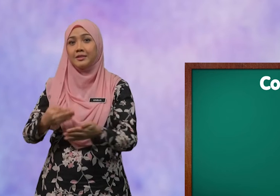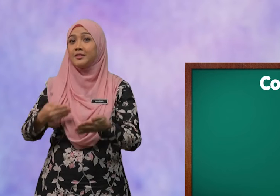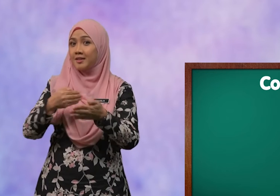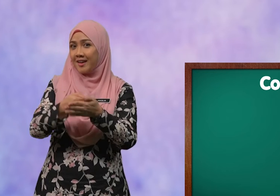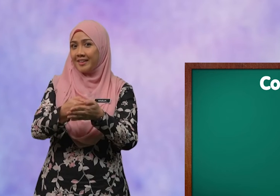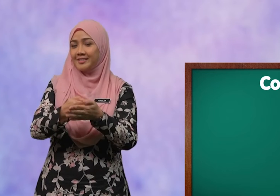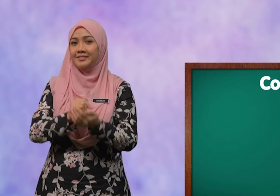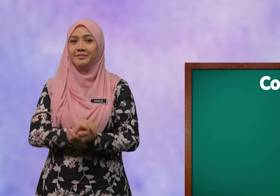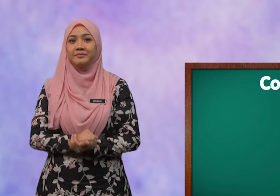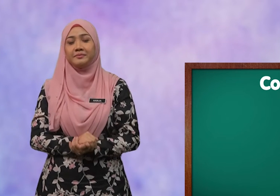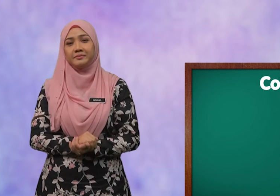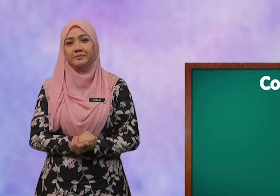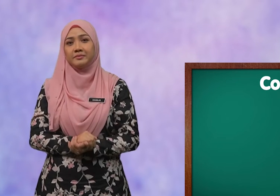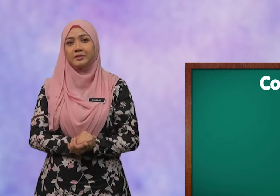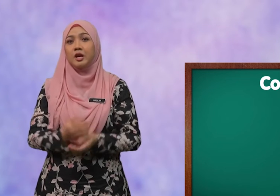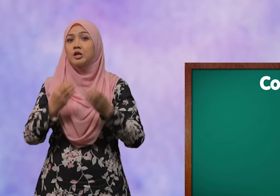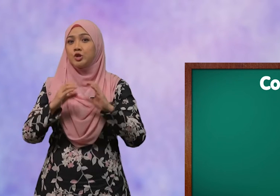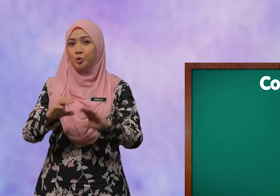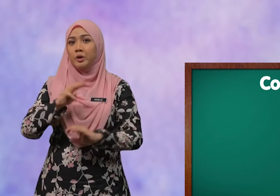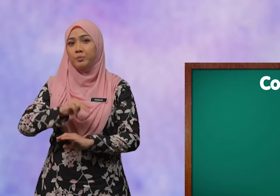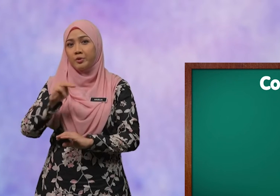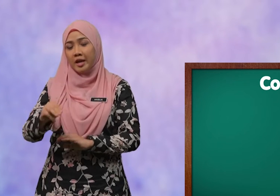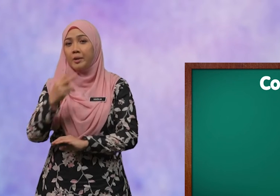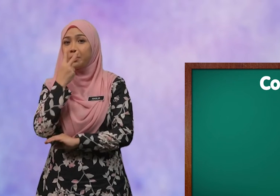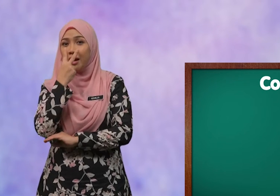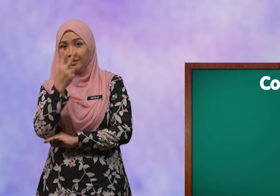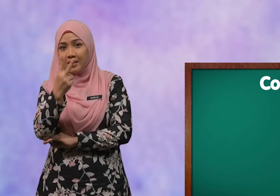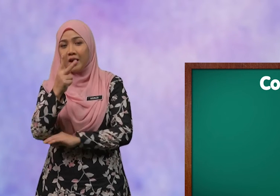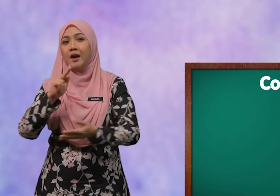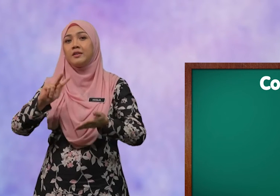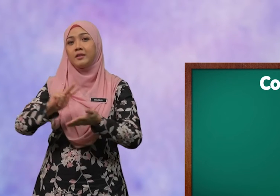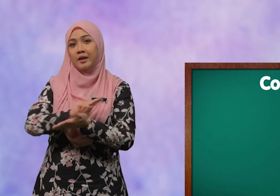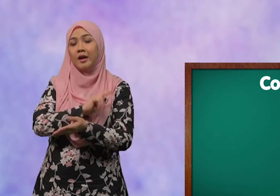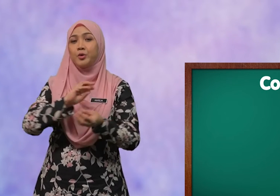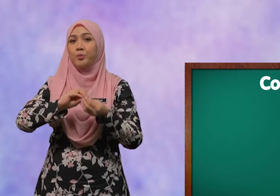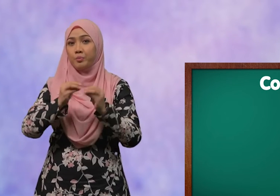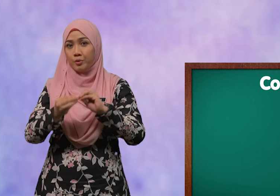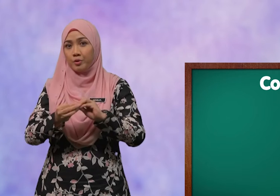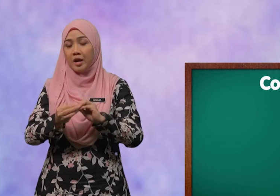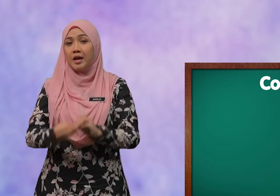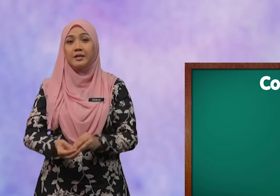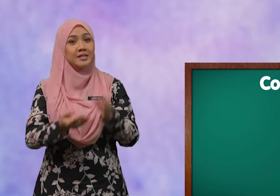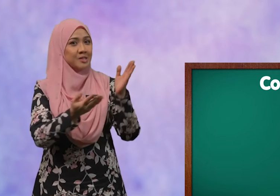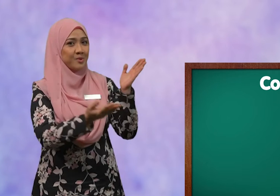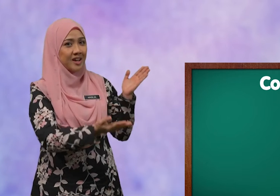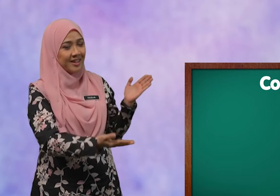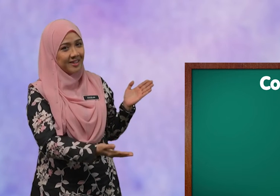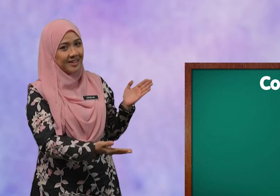terdekat. Cuba, murid, perhatikan kad nombor di sebelah ini.